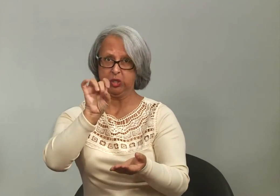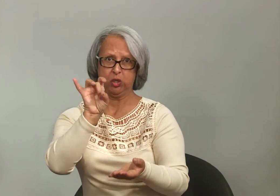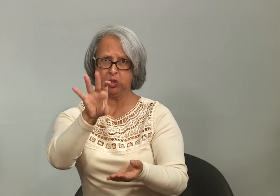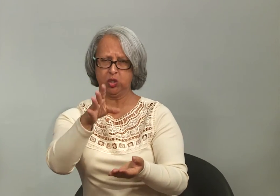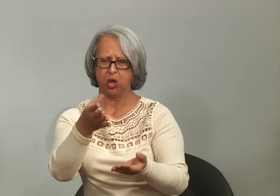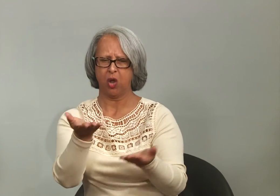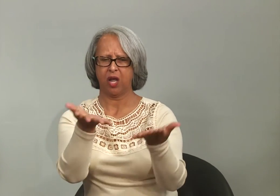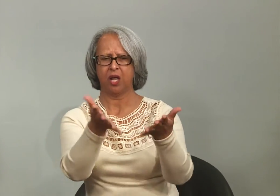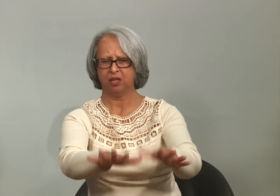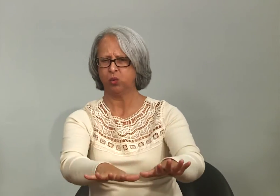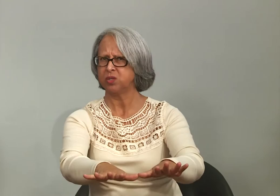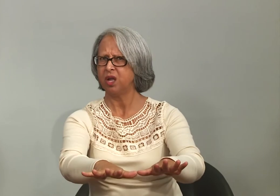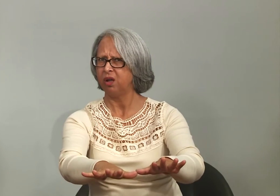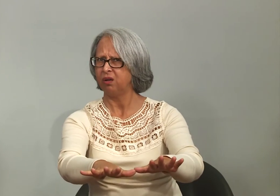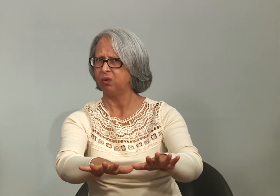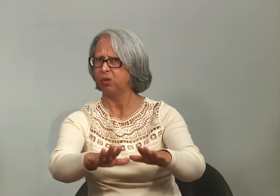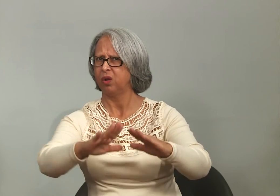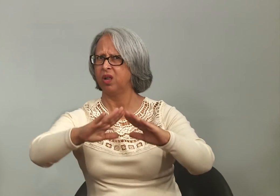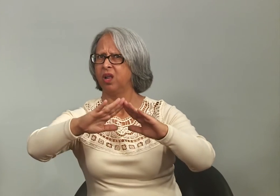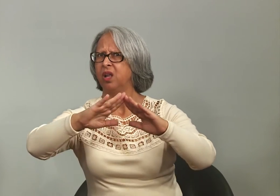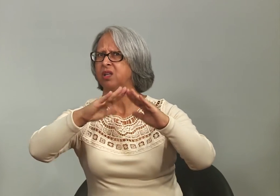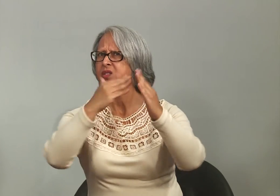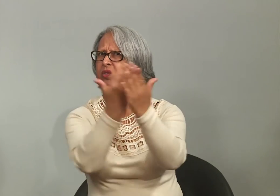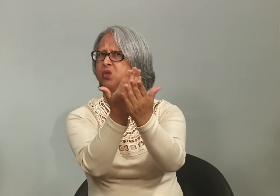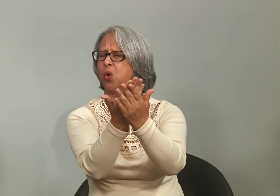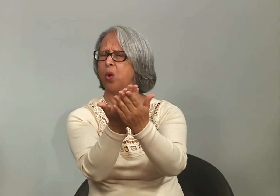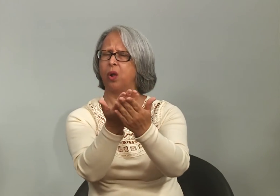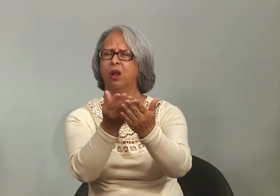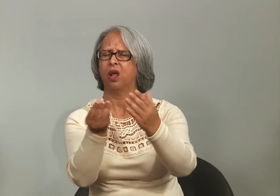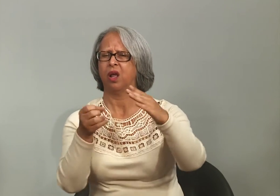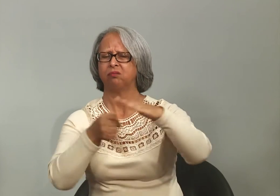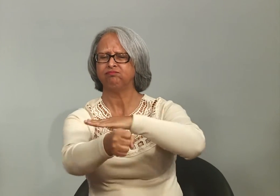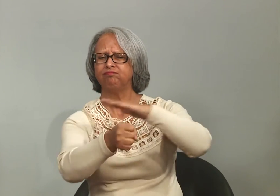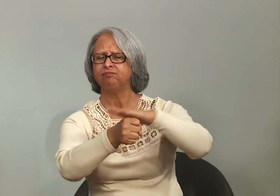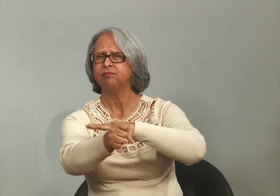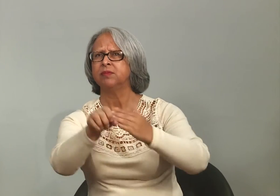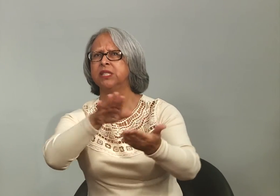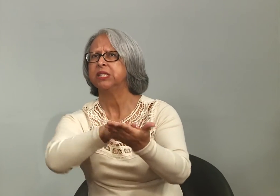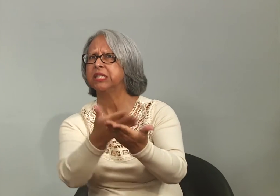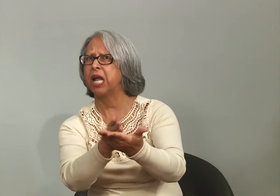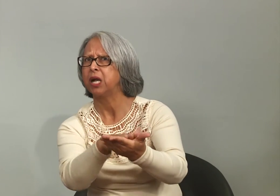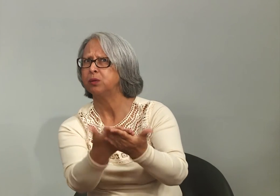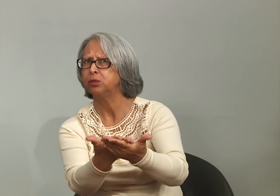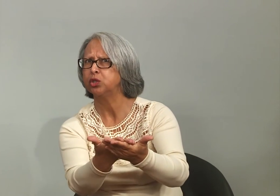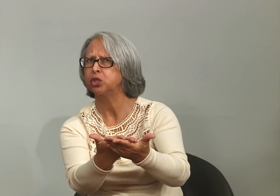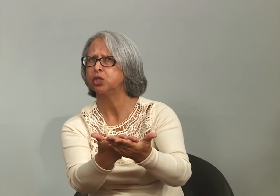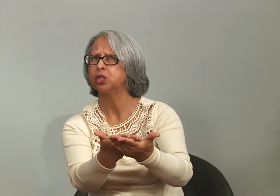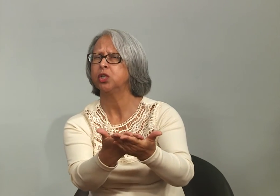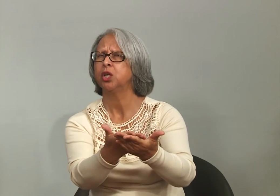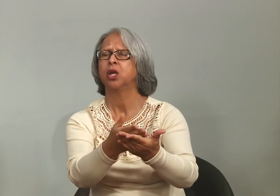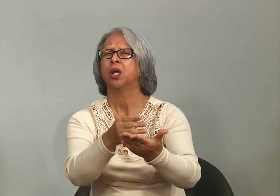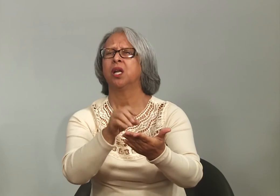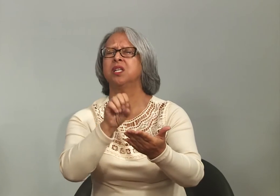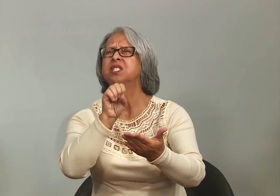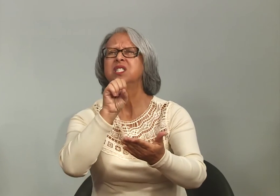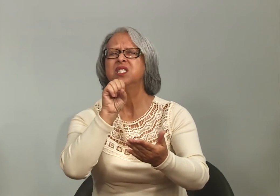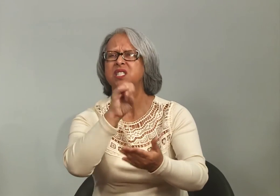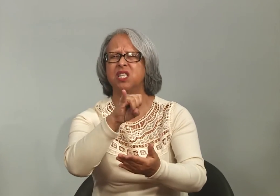questões, se só houver a inclusão nas escolas regulares, né? E coloquem os intérpretes, por exemplo,